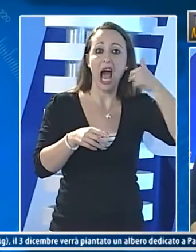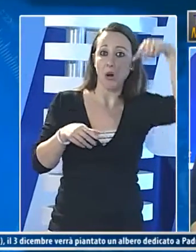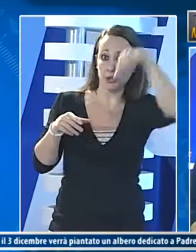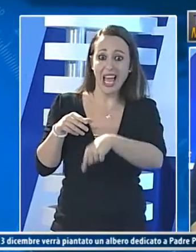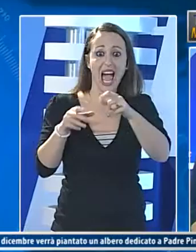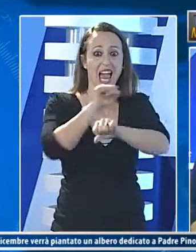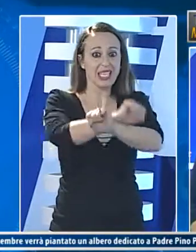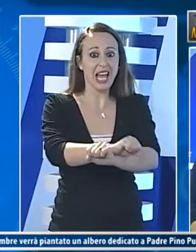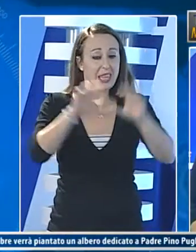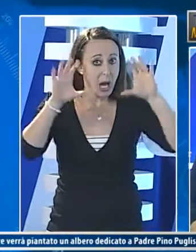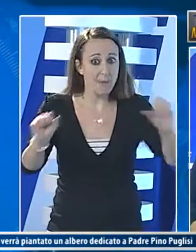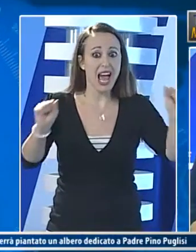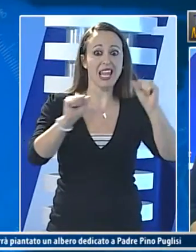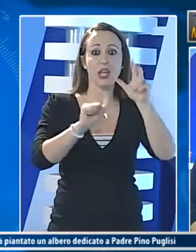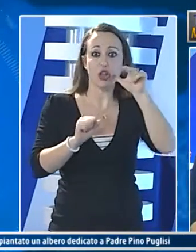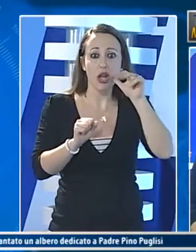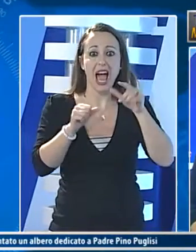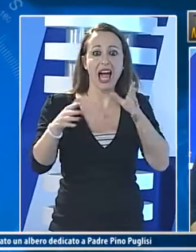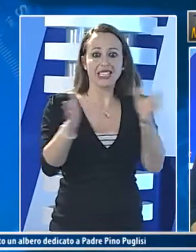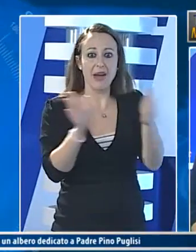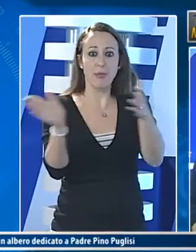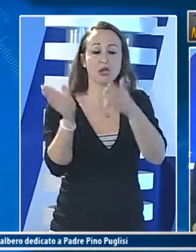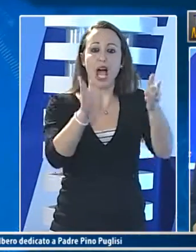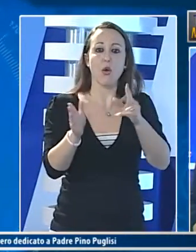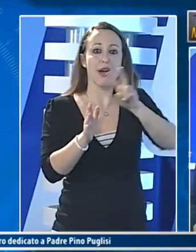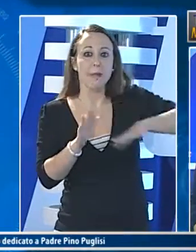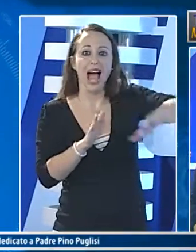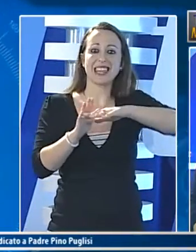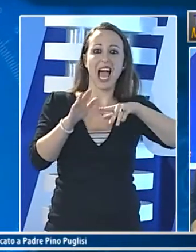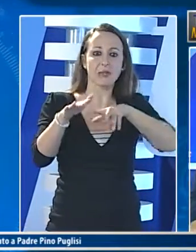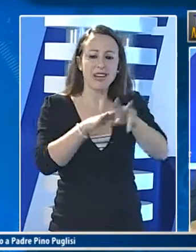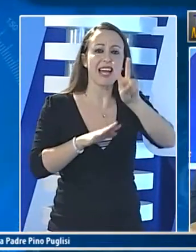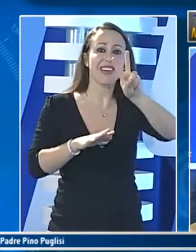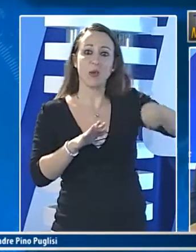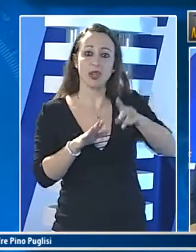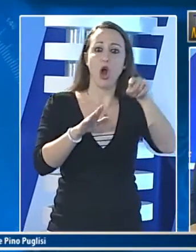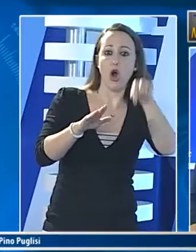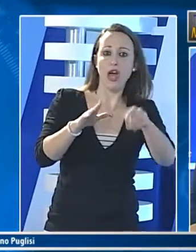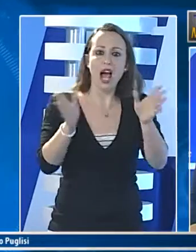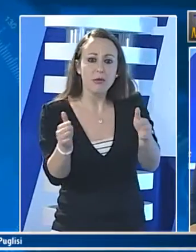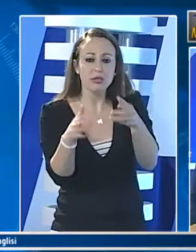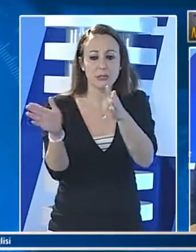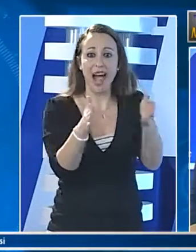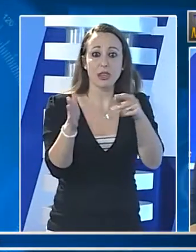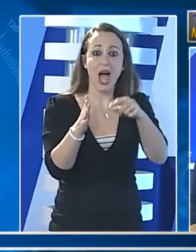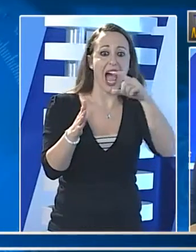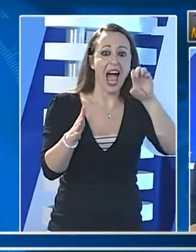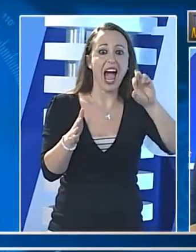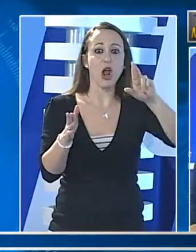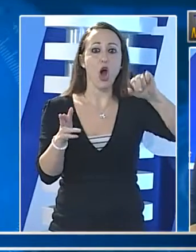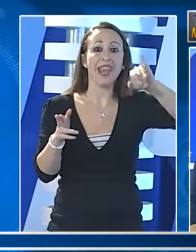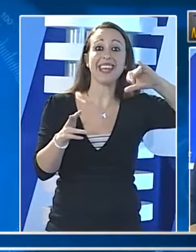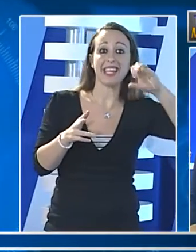arma da fuoco un gruppo specializzato nello spaccio di droga nella zona sud di siracusa è